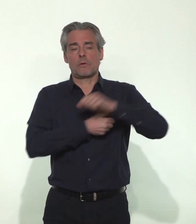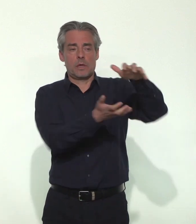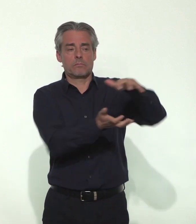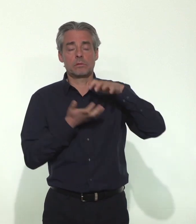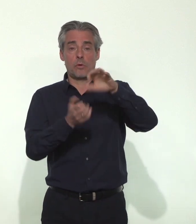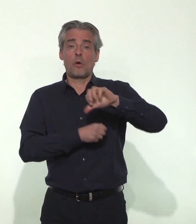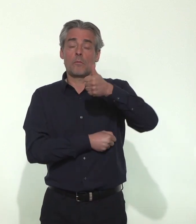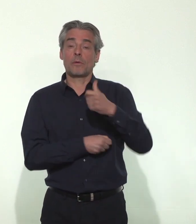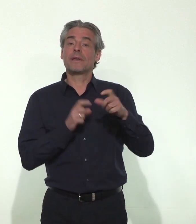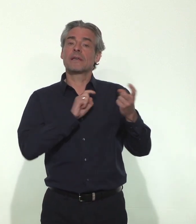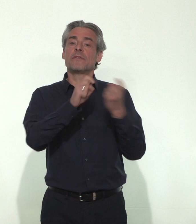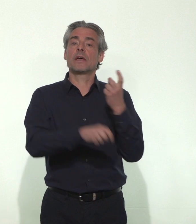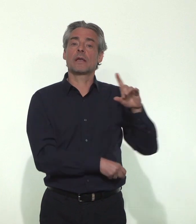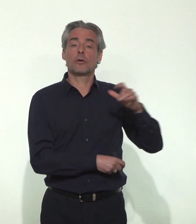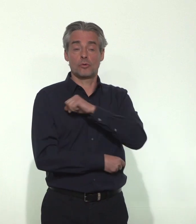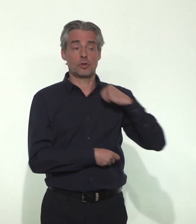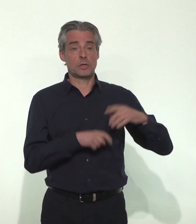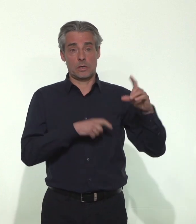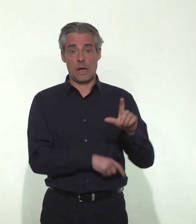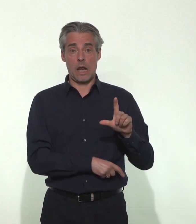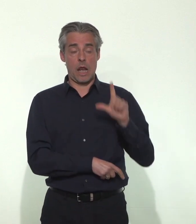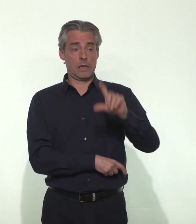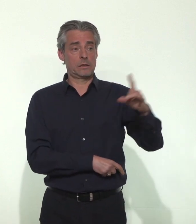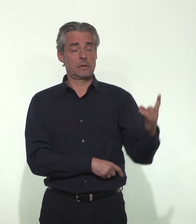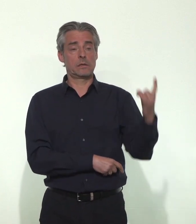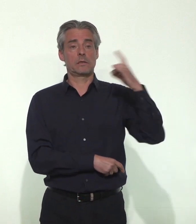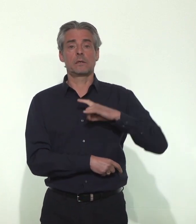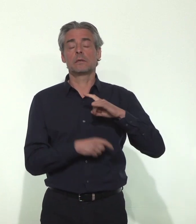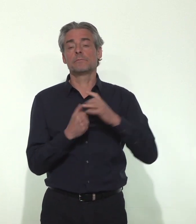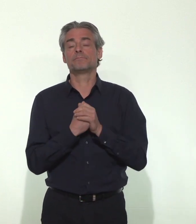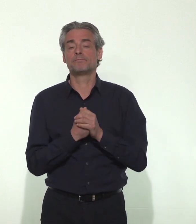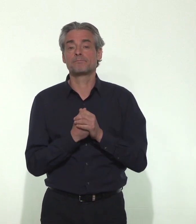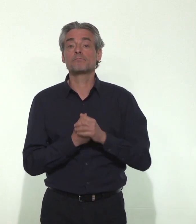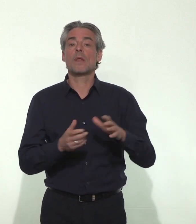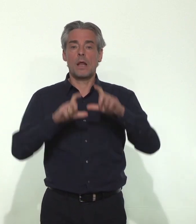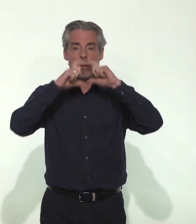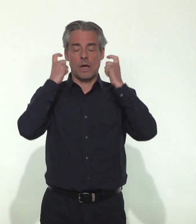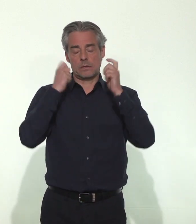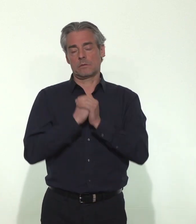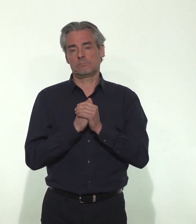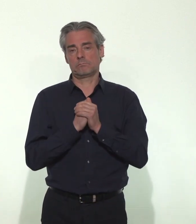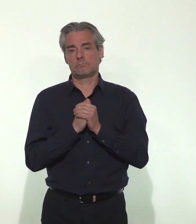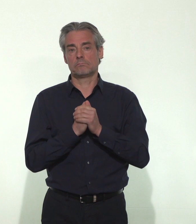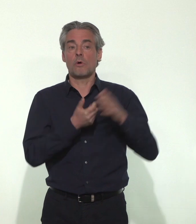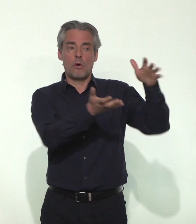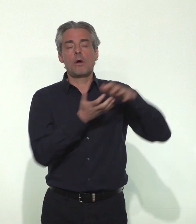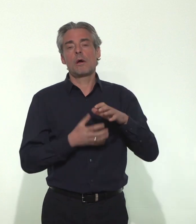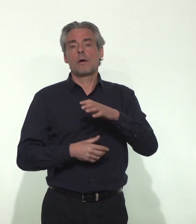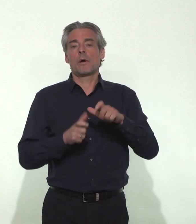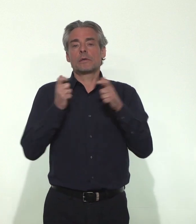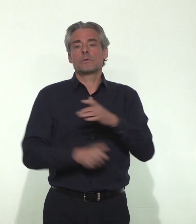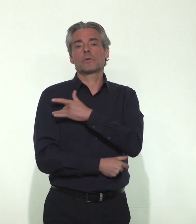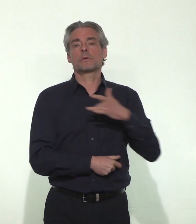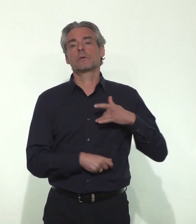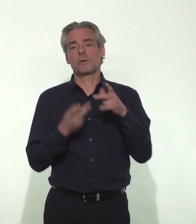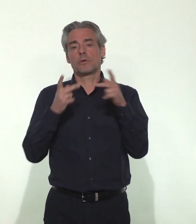livraison en provenance de Chine est attendue lundi à l'aéroport de Vatry. Les masques seront réceptionnés par Santé publique France,